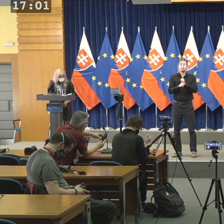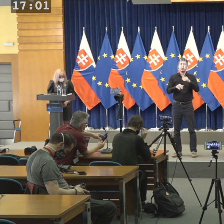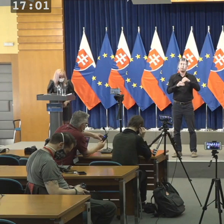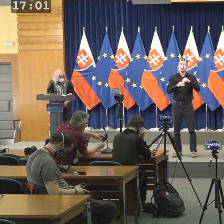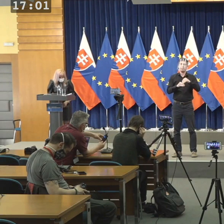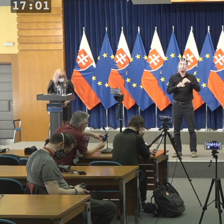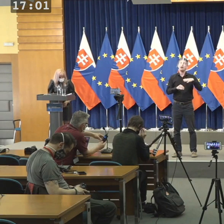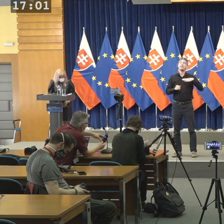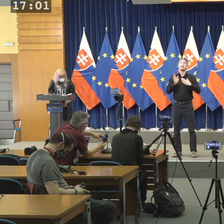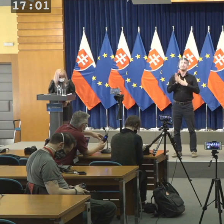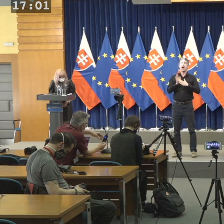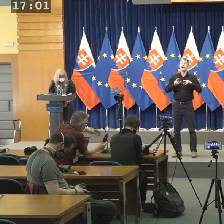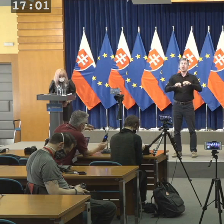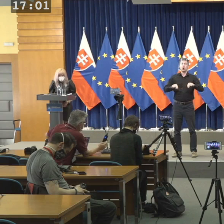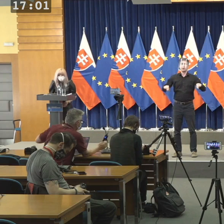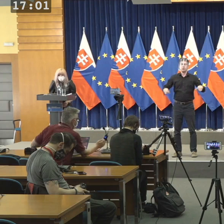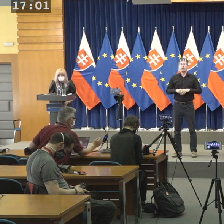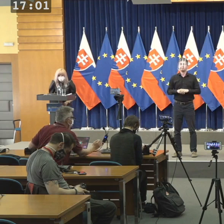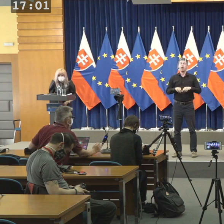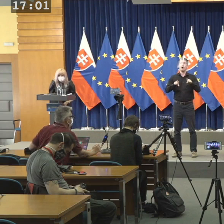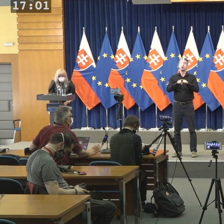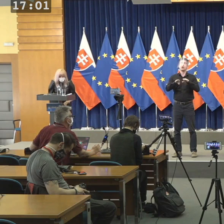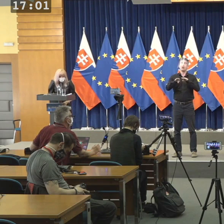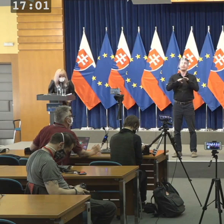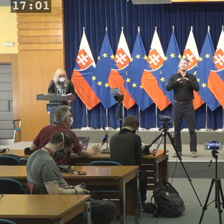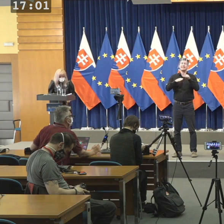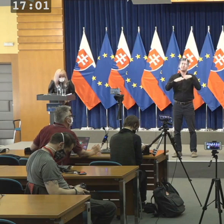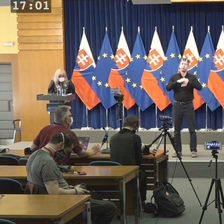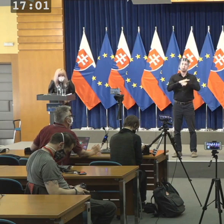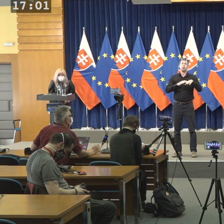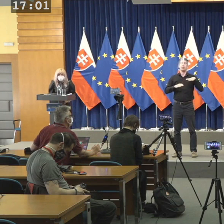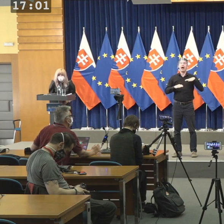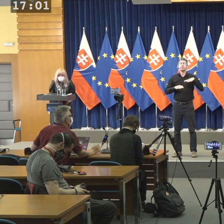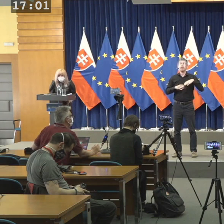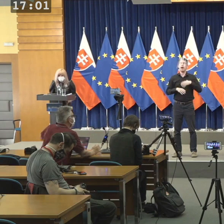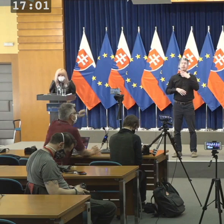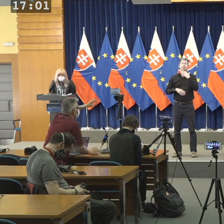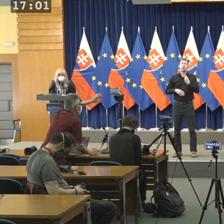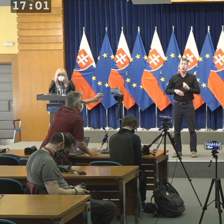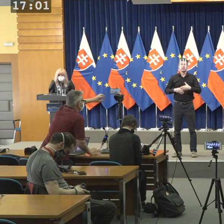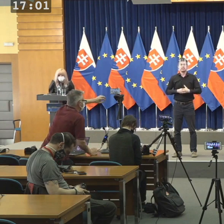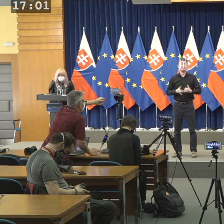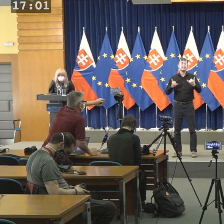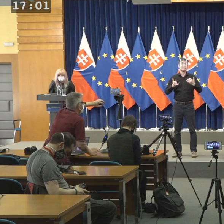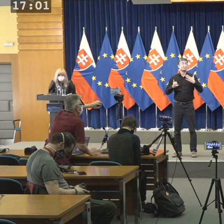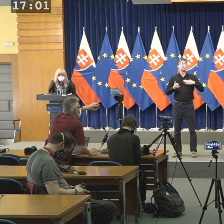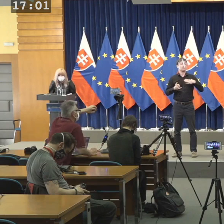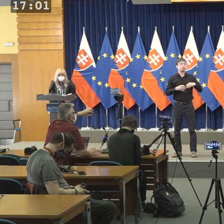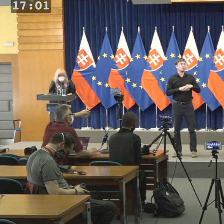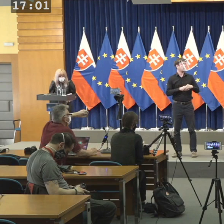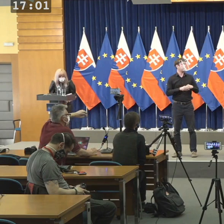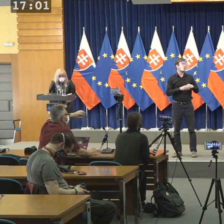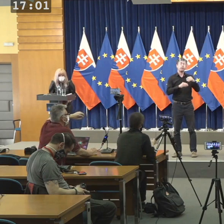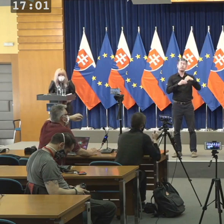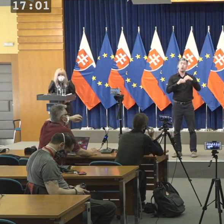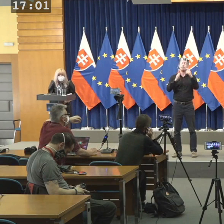Kolíkovú a ministra vnútra pána Romana Mikulca. Budeme hovoriť o aktuálnom rokovaní, o bodoch, ktoré boli dnes